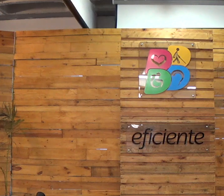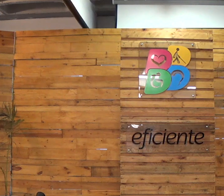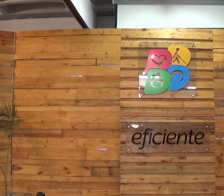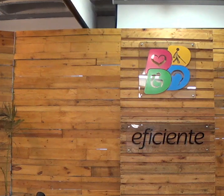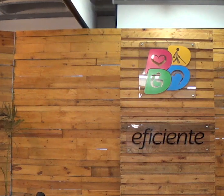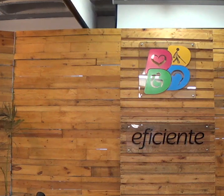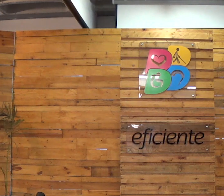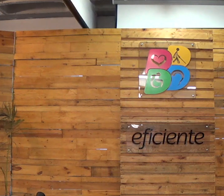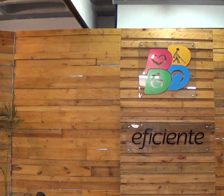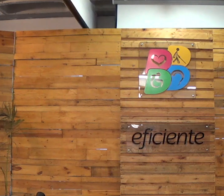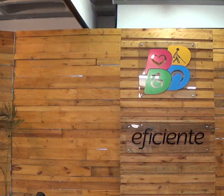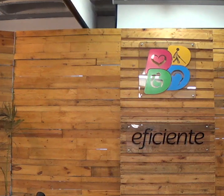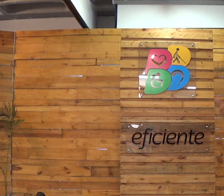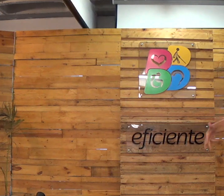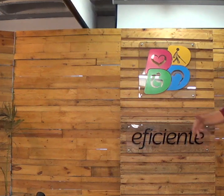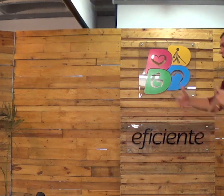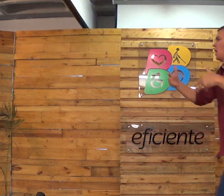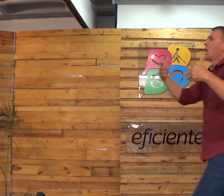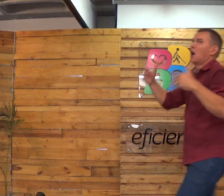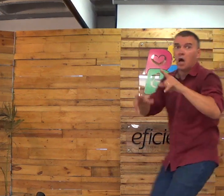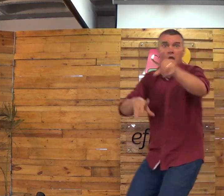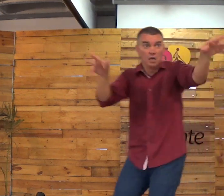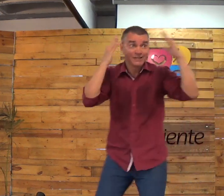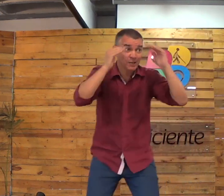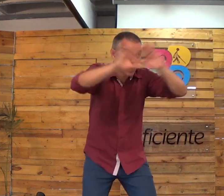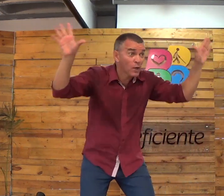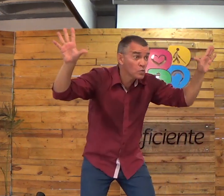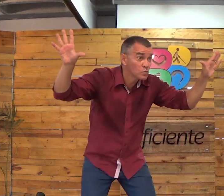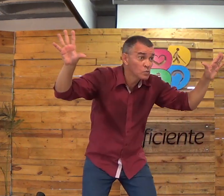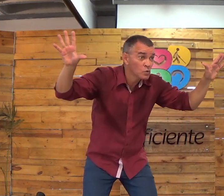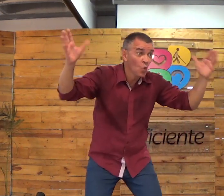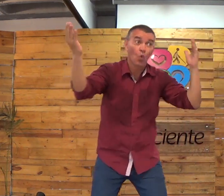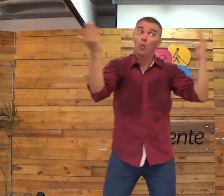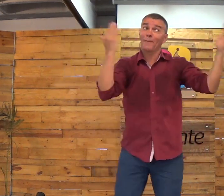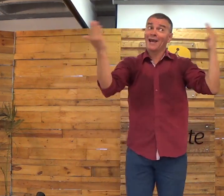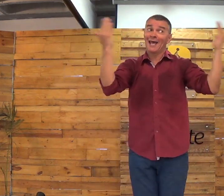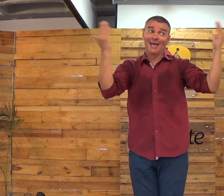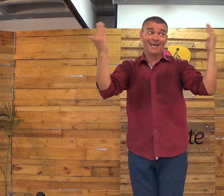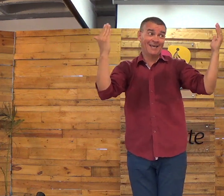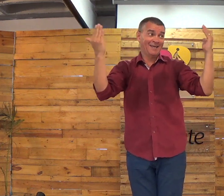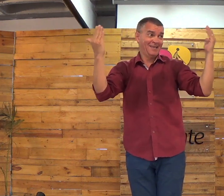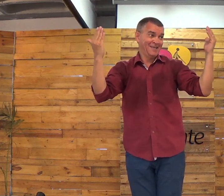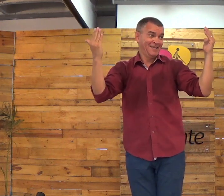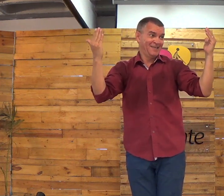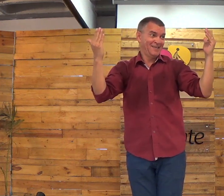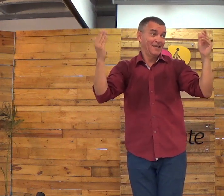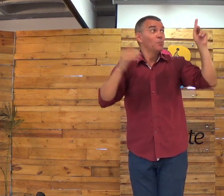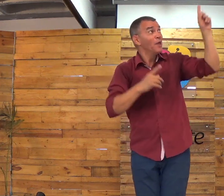Aí quando você morre, e não tem Jesus, aí sim, Deus vai rasgar a sua certidão, e você vai para o inferno.